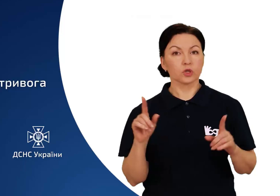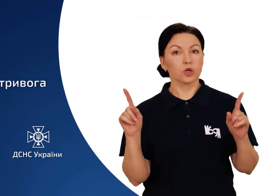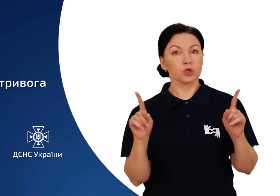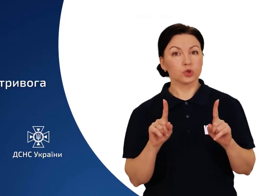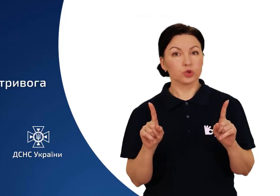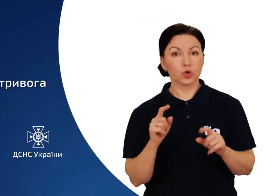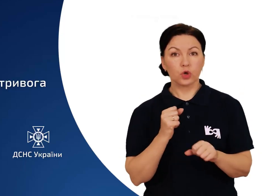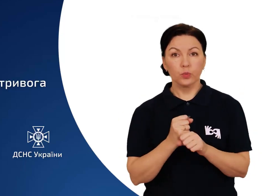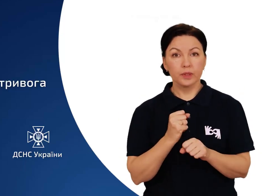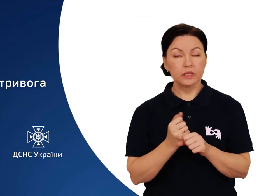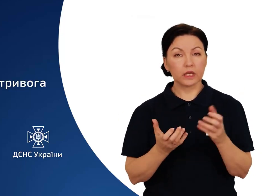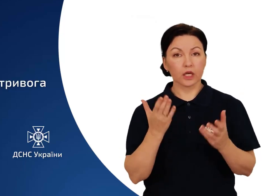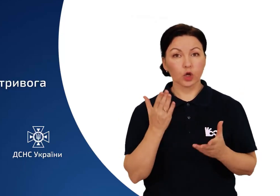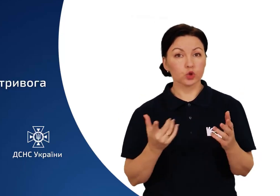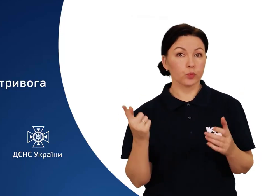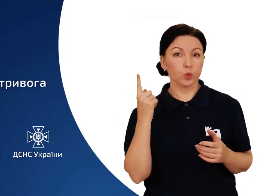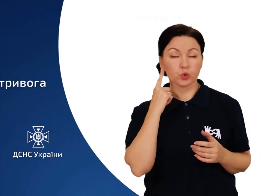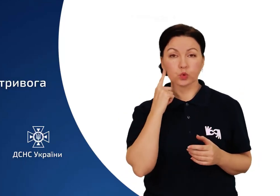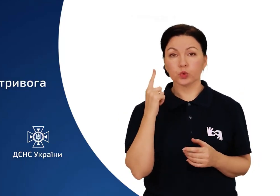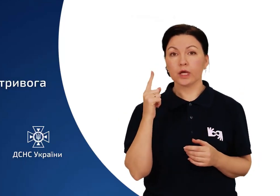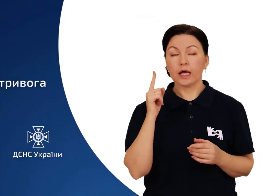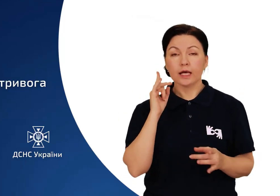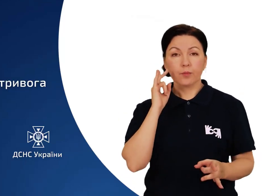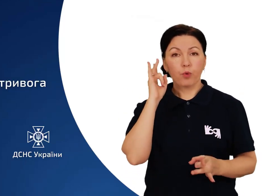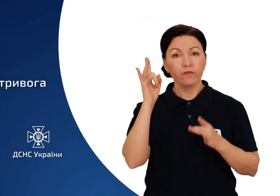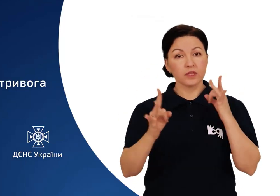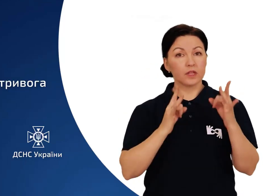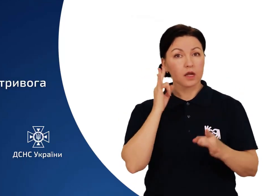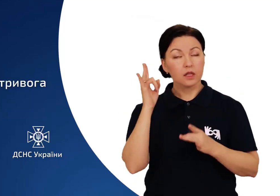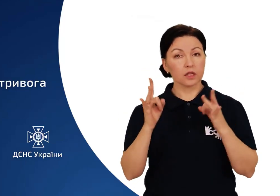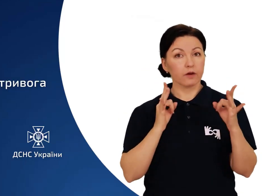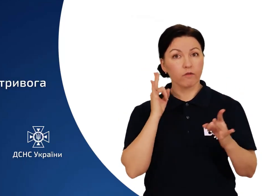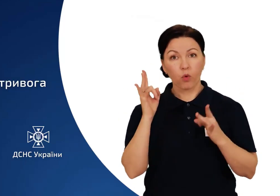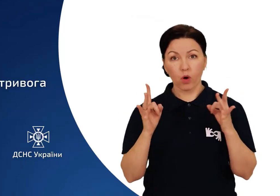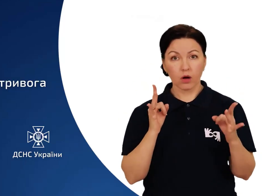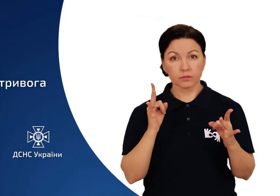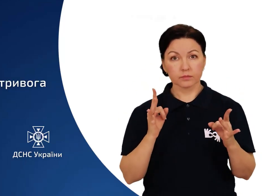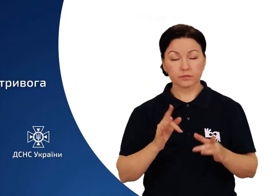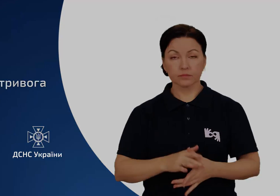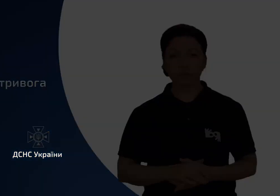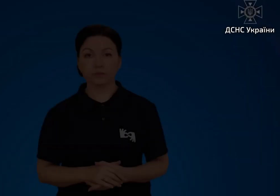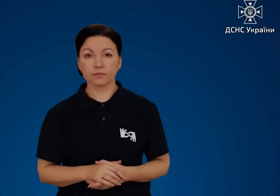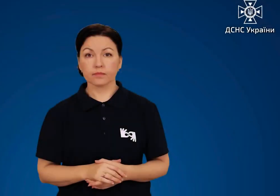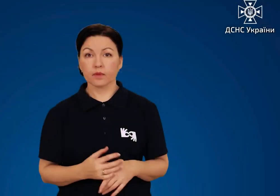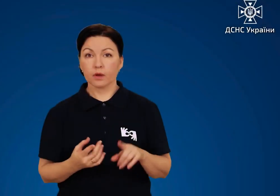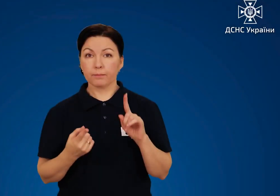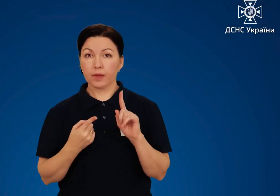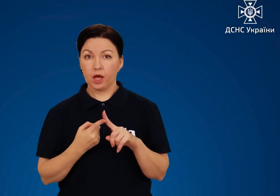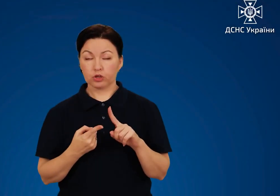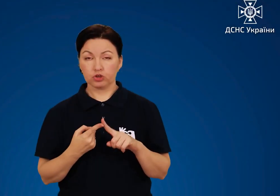Що робити, якщо ви почули сигнал «повітряна тривога»? Перше.